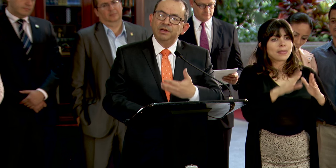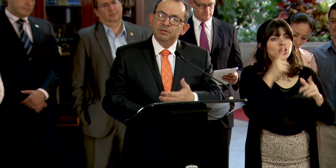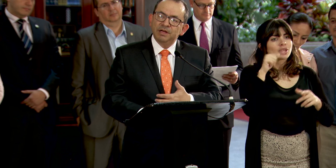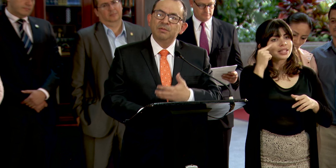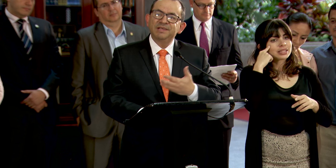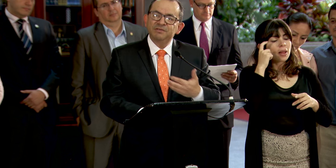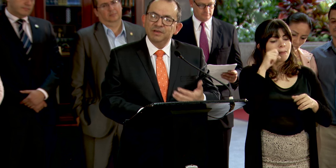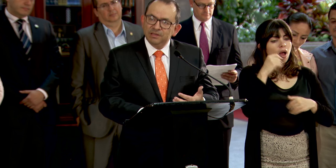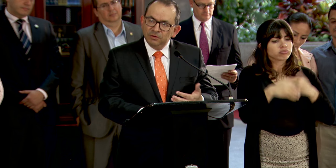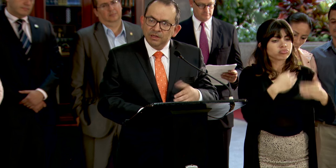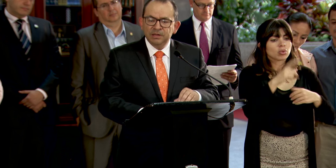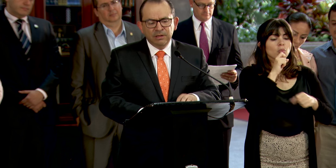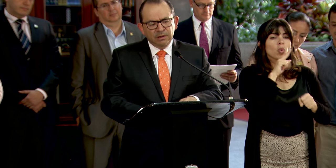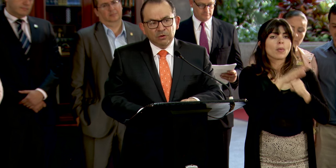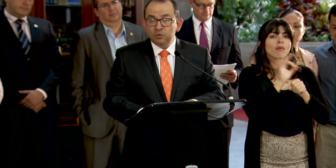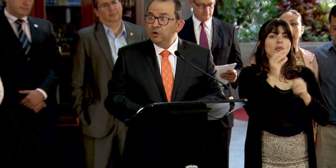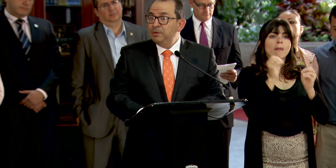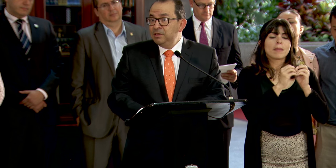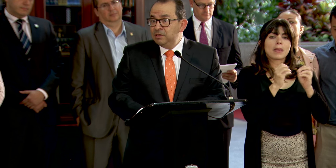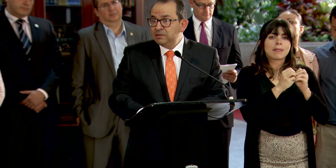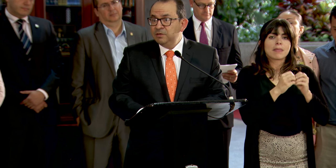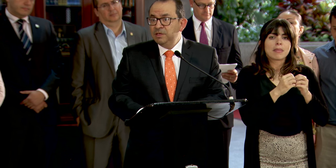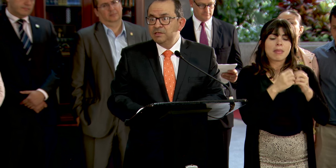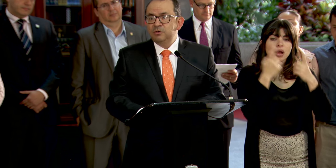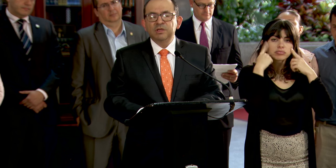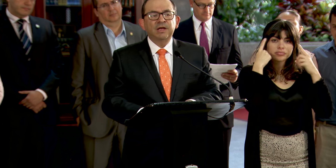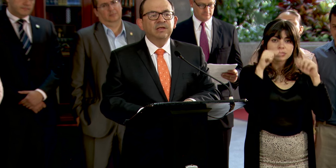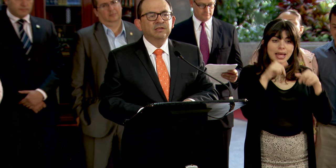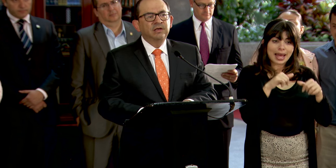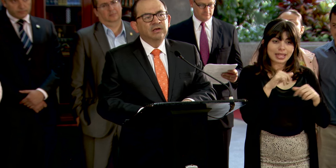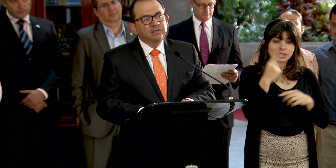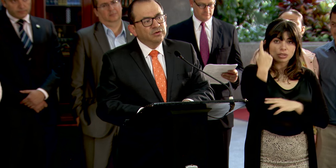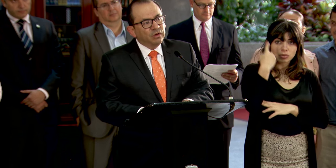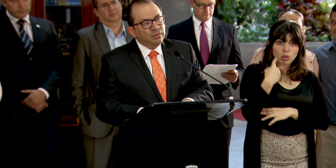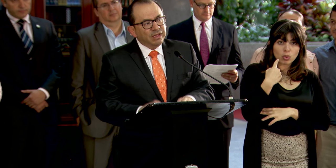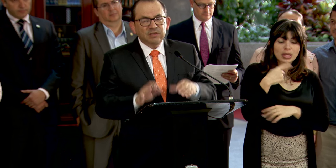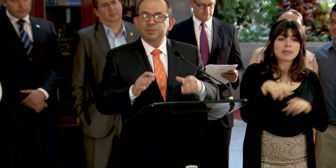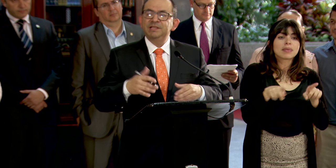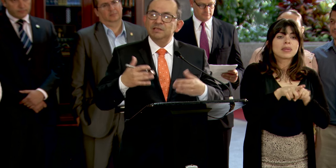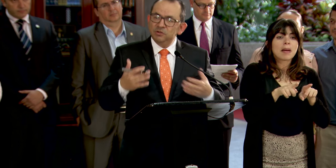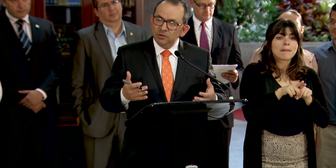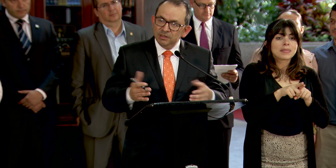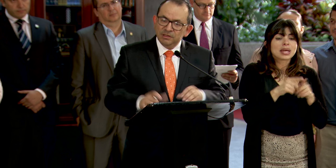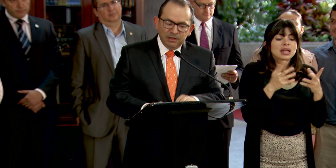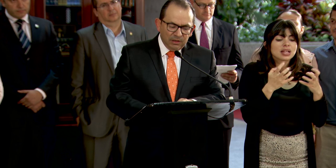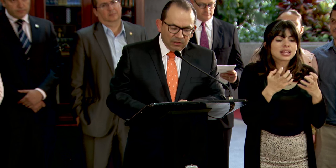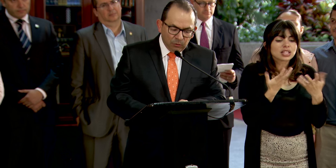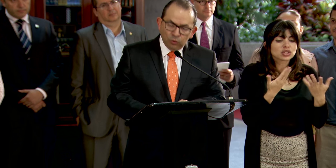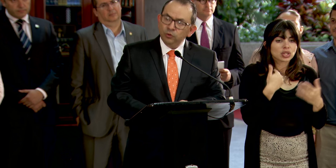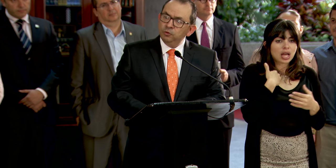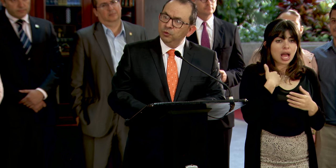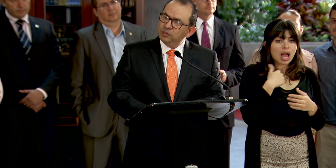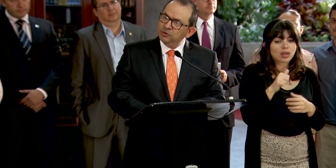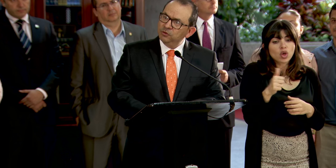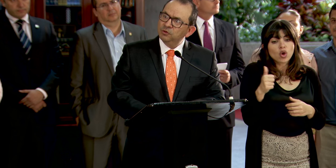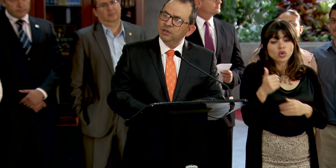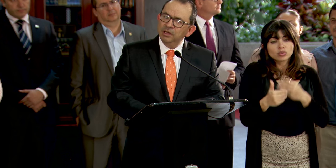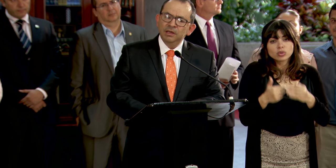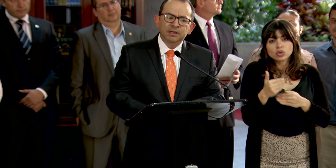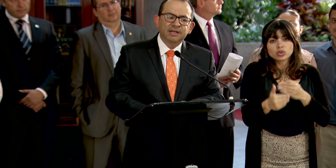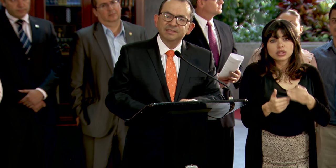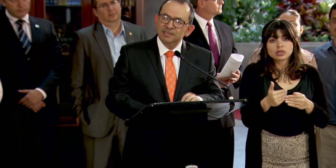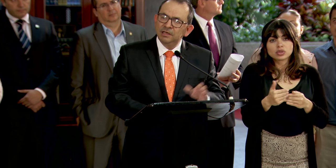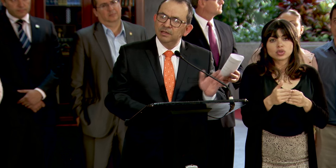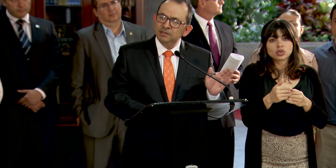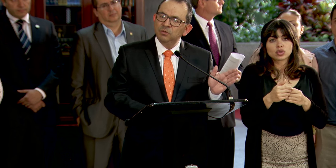poder cumplir de manera más efectiva no solamente estas medidas cautelares, sino además las pretensiones de otros procesos